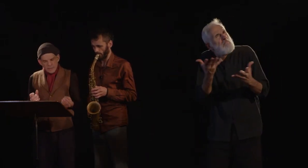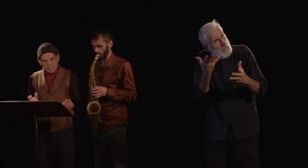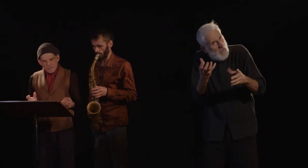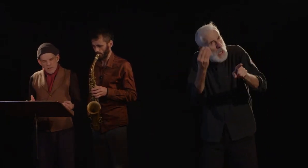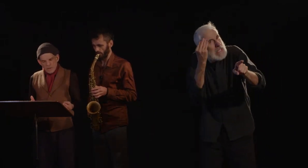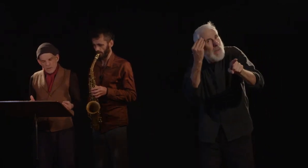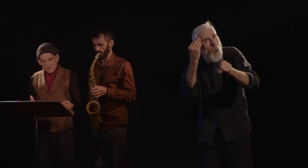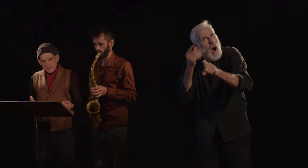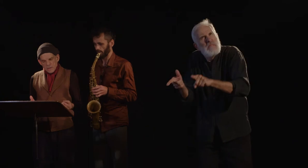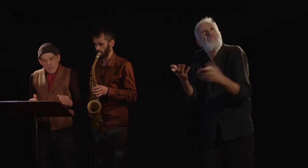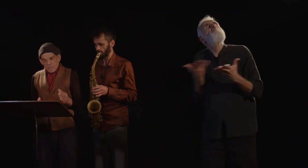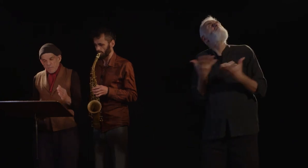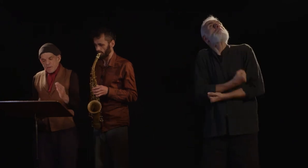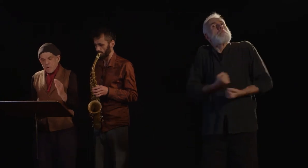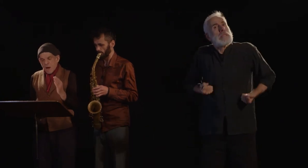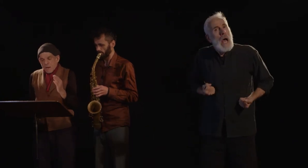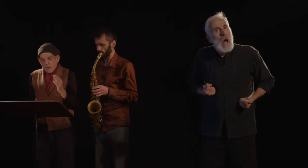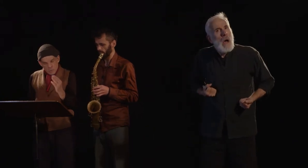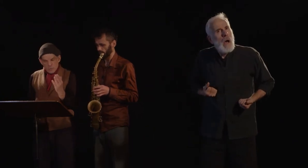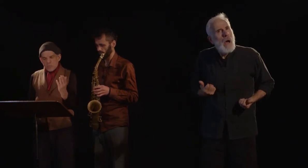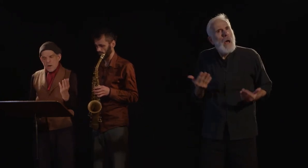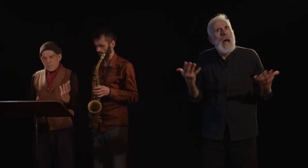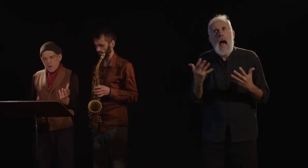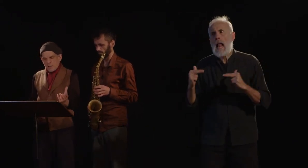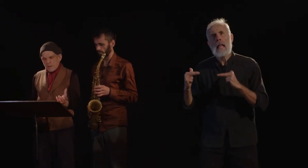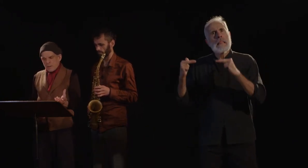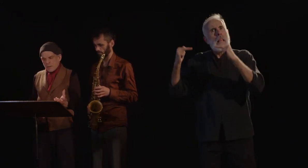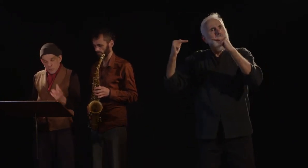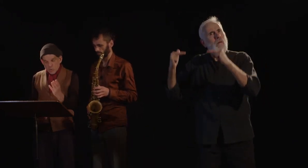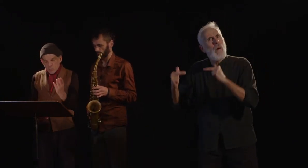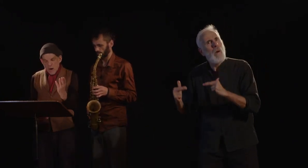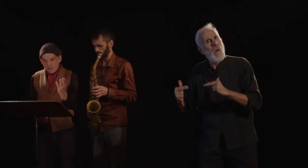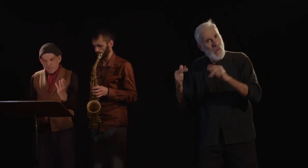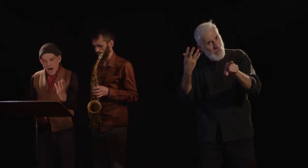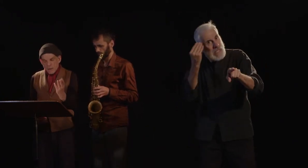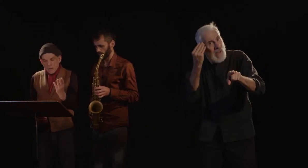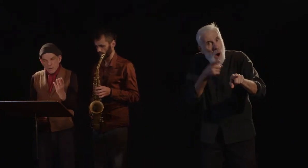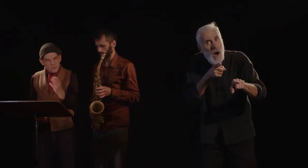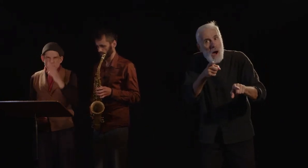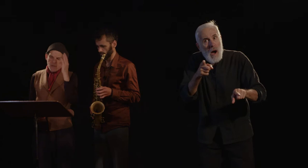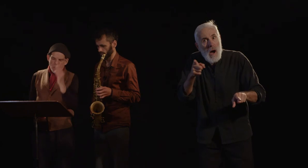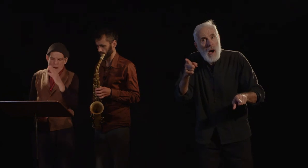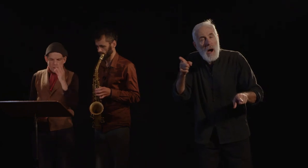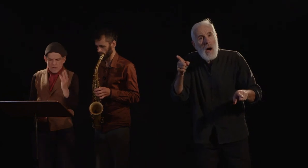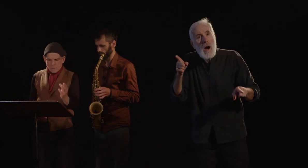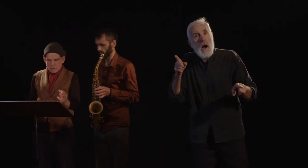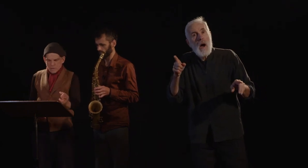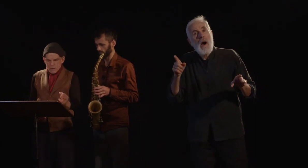la misère ? Voulez-vous savoir jusqu'où elle peut aller, jusqu'où elle va ? Je ne dis pas en Irlande,